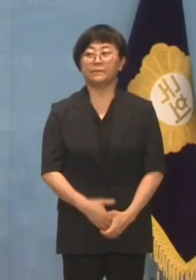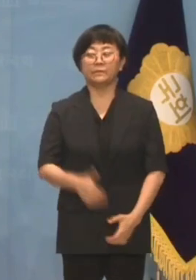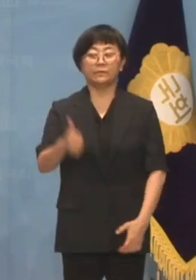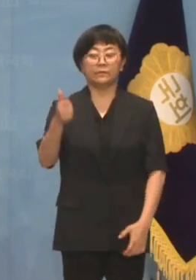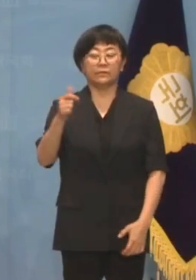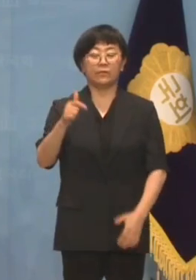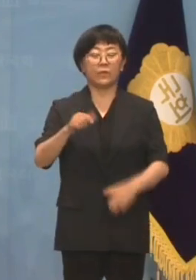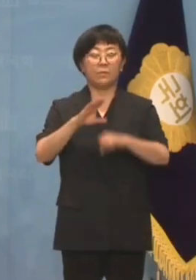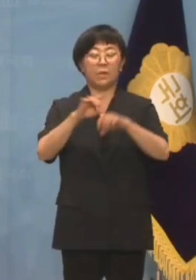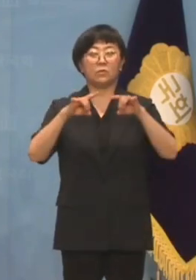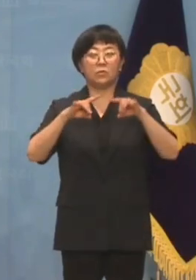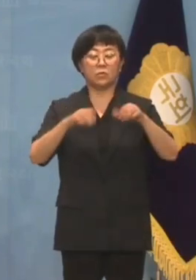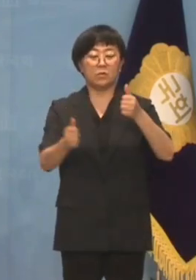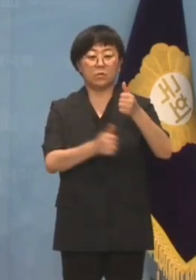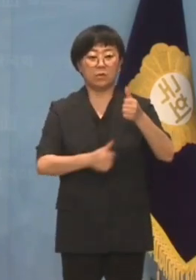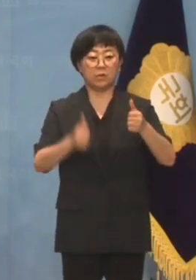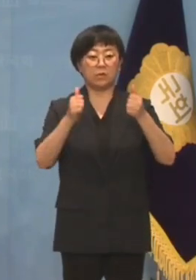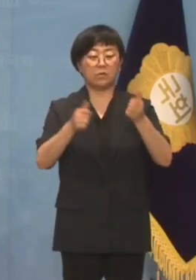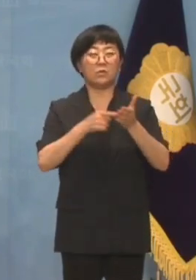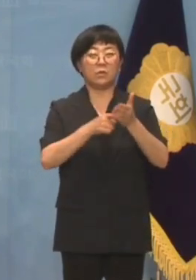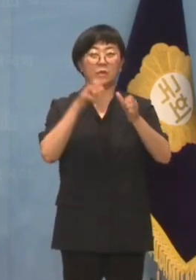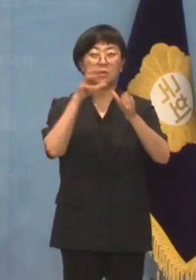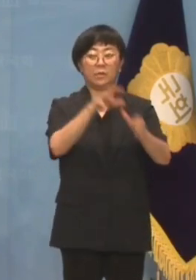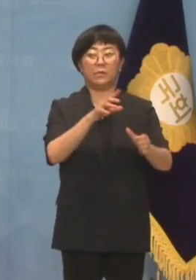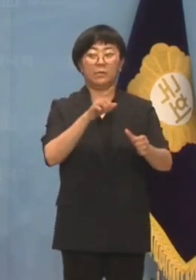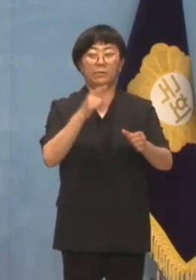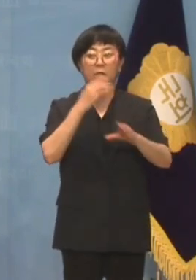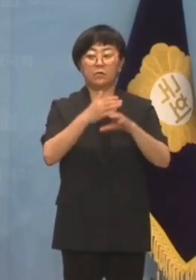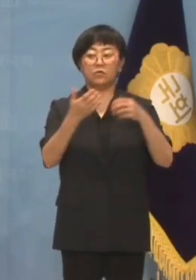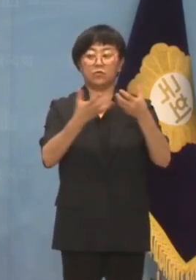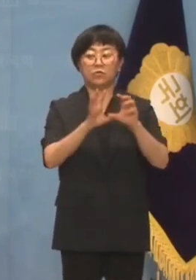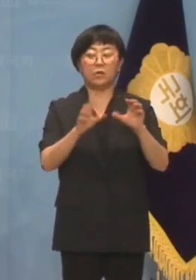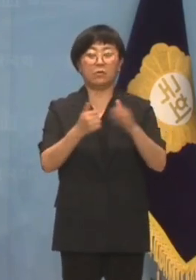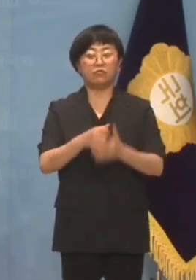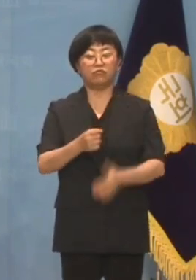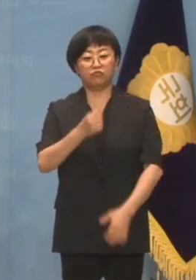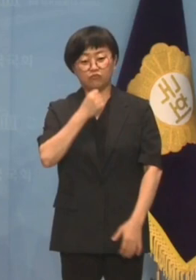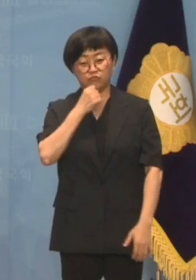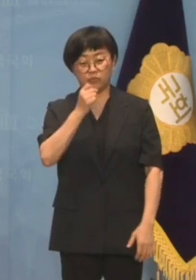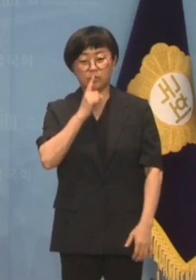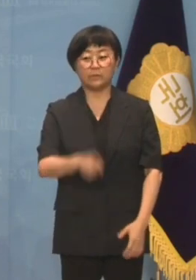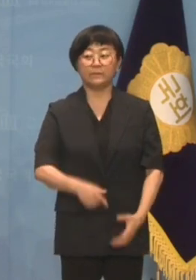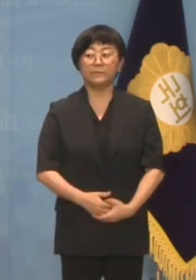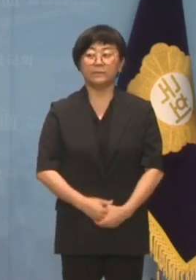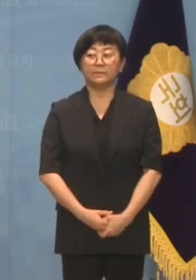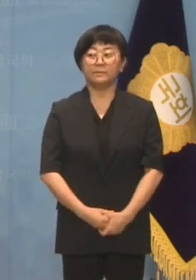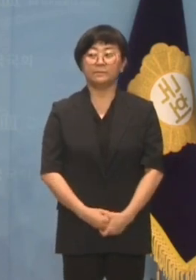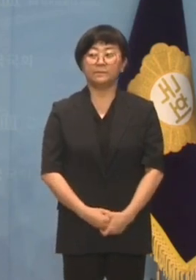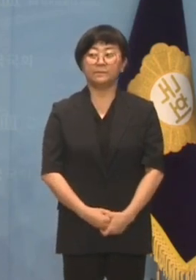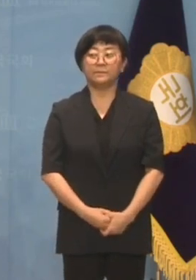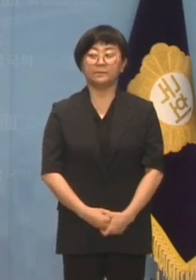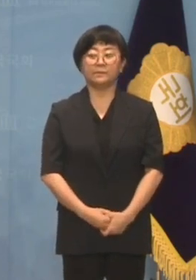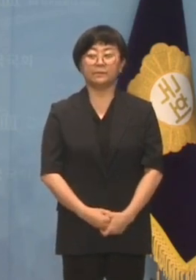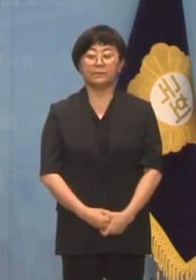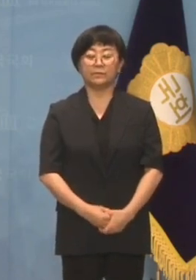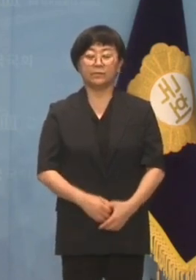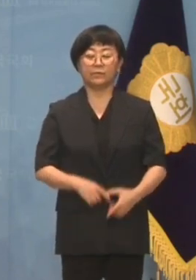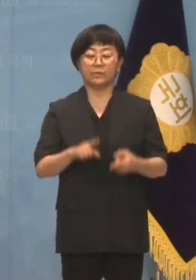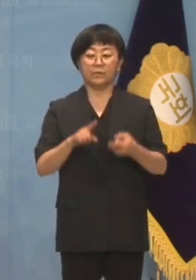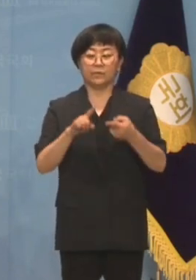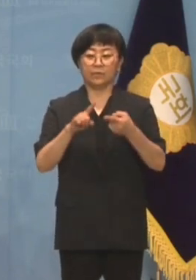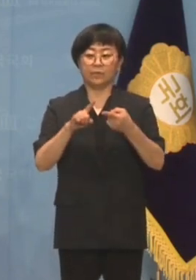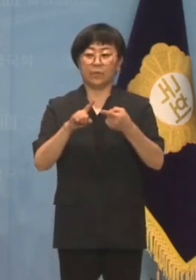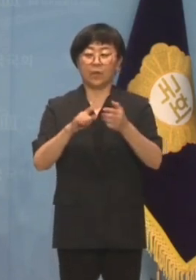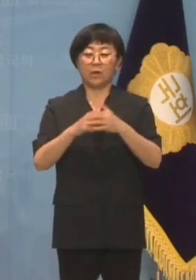한상혁 방통위원장 기소가 탄압이라는 민주당, 적반하장도 유분수, 불안 동목,